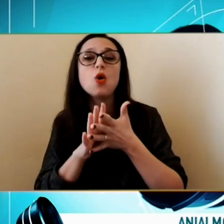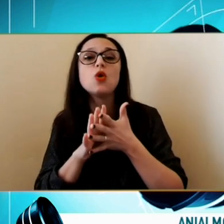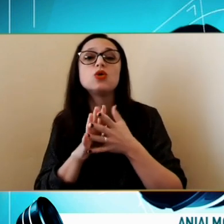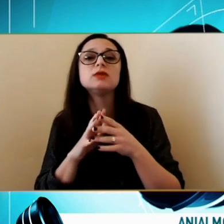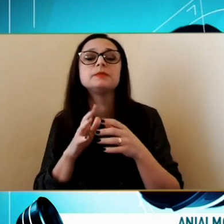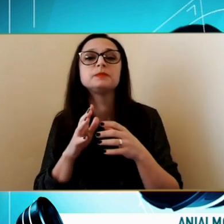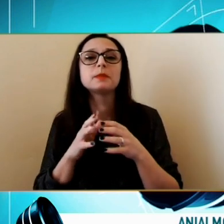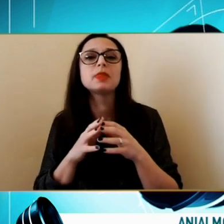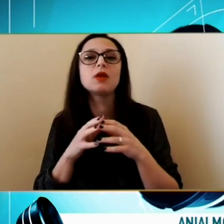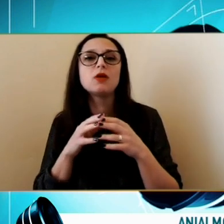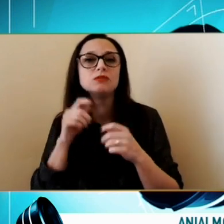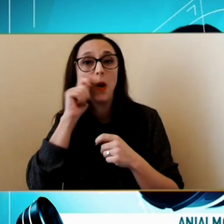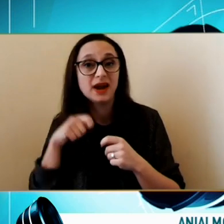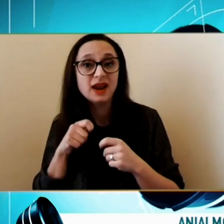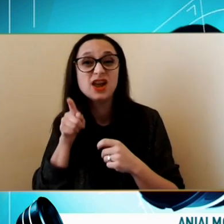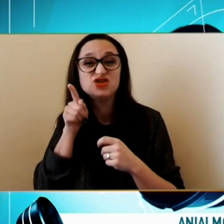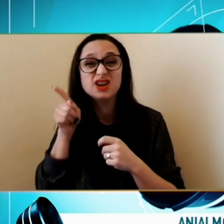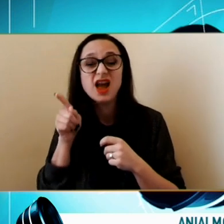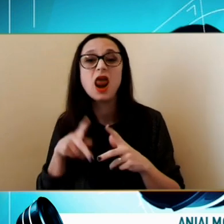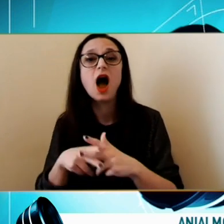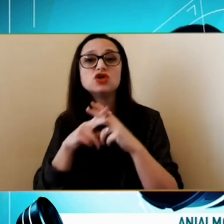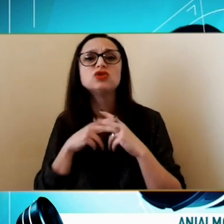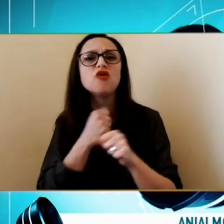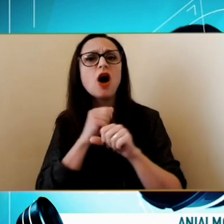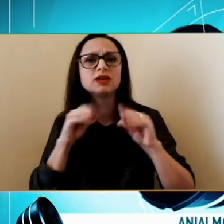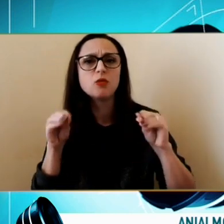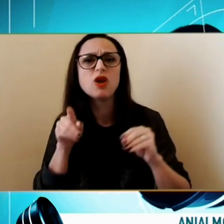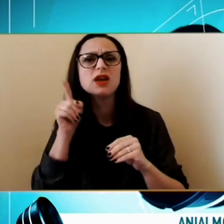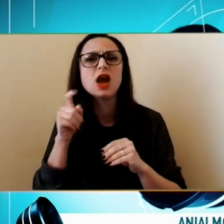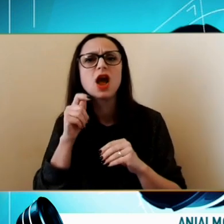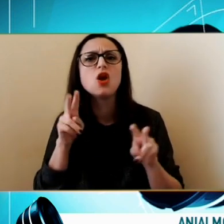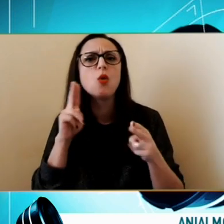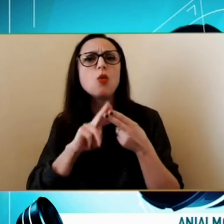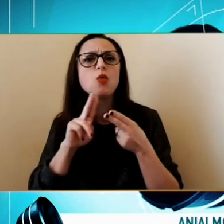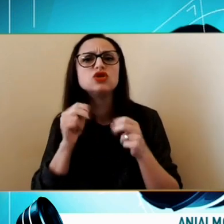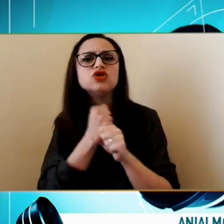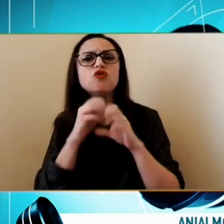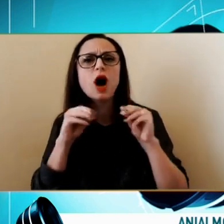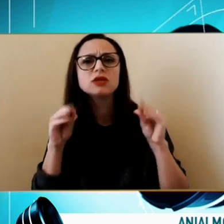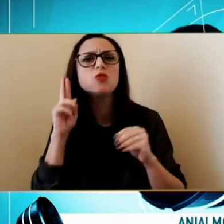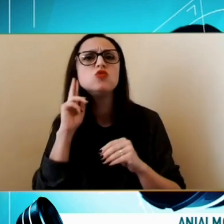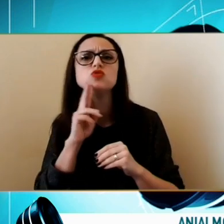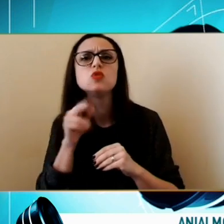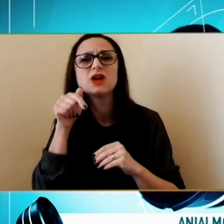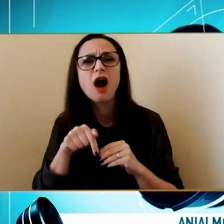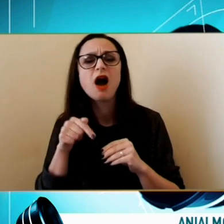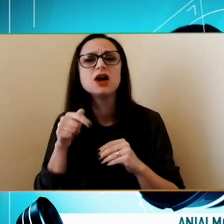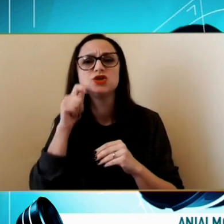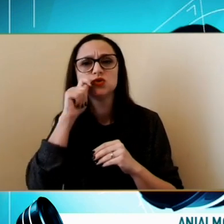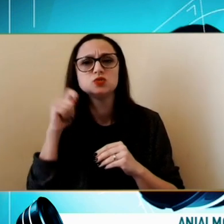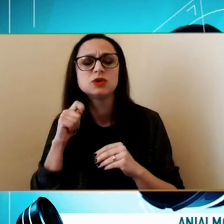el a ajutat Foarte mult El cunoaște Foarte mult Surzi în Ucraina Și a pus în legătură